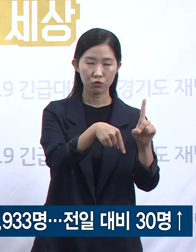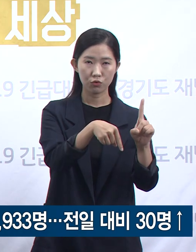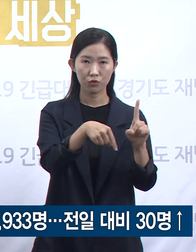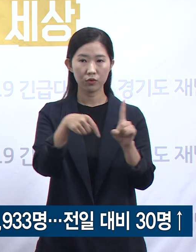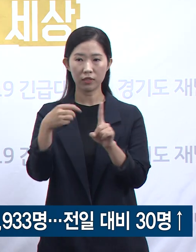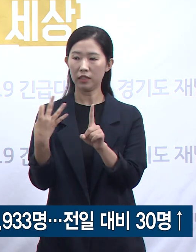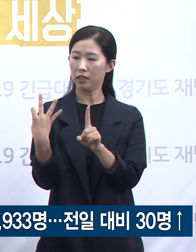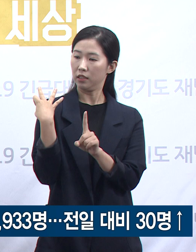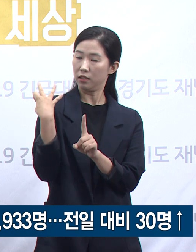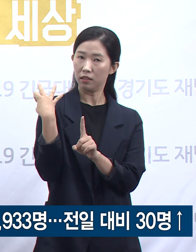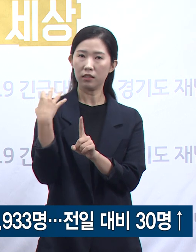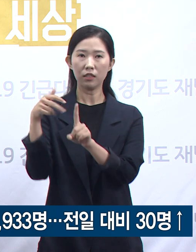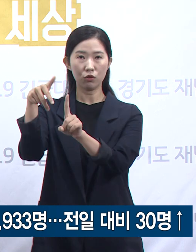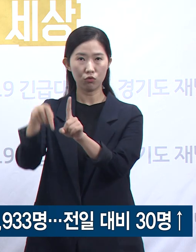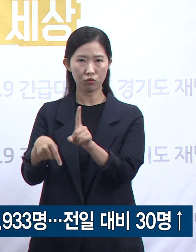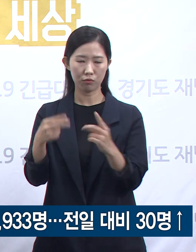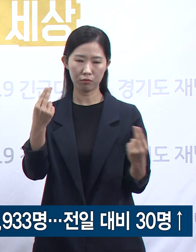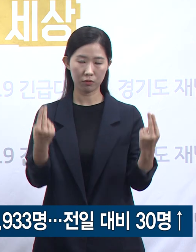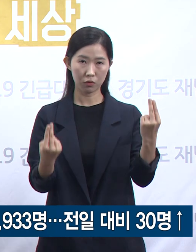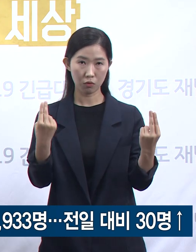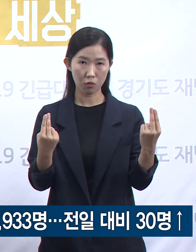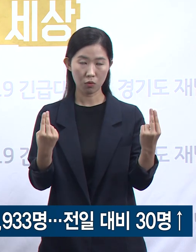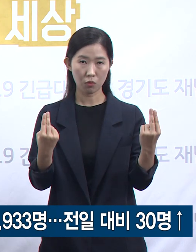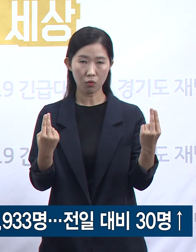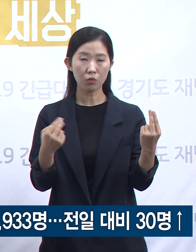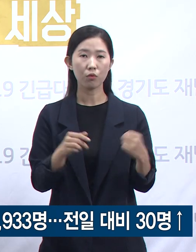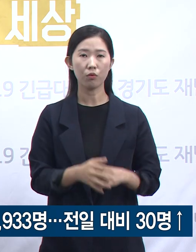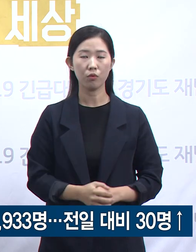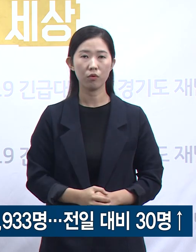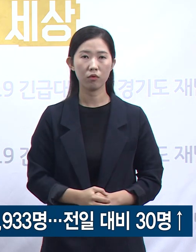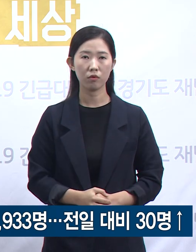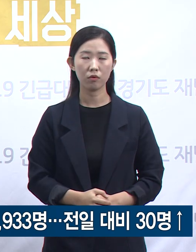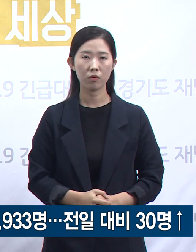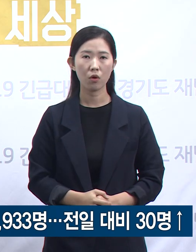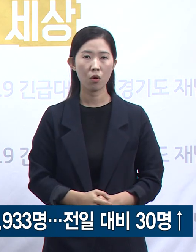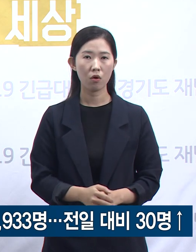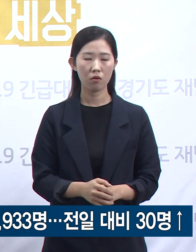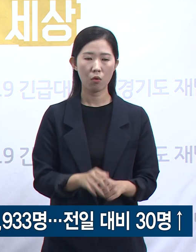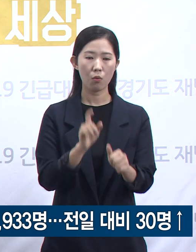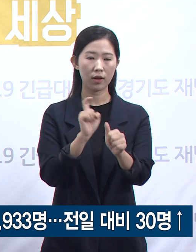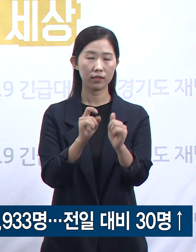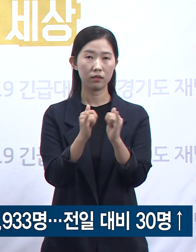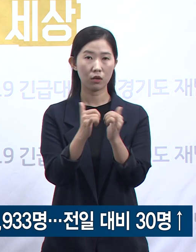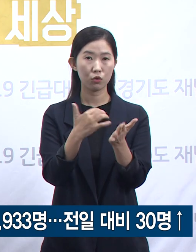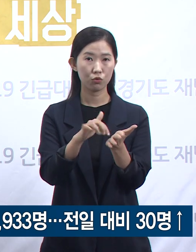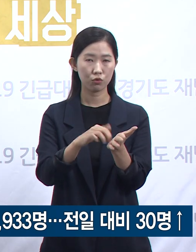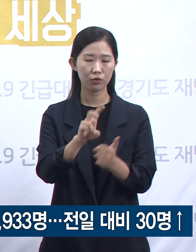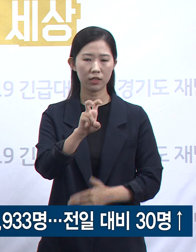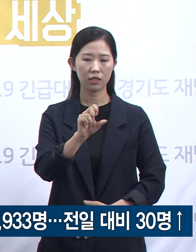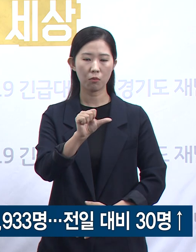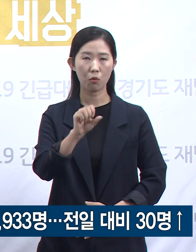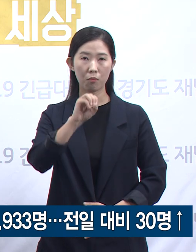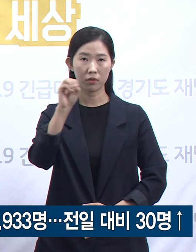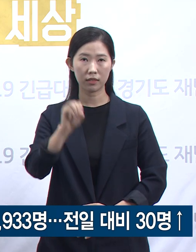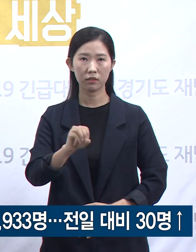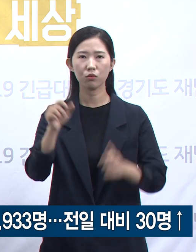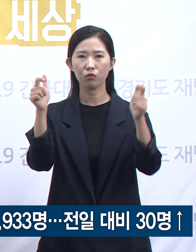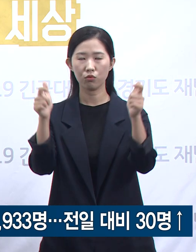지난 일주일 동안은 그 전주 대비 확진자의 숫자는 약 29% 감소했고,